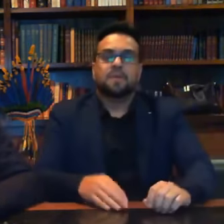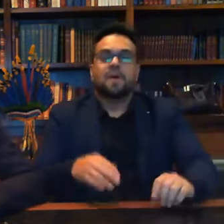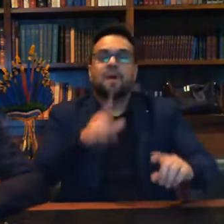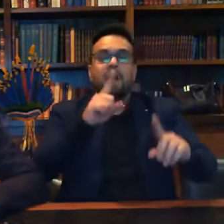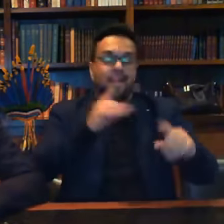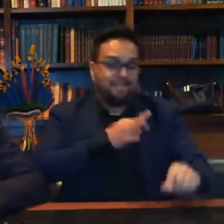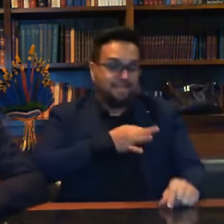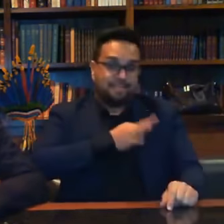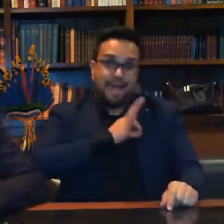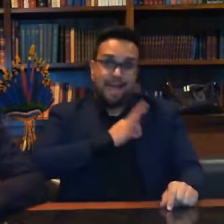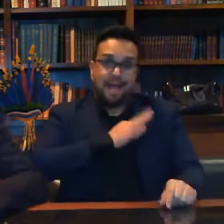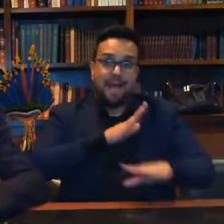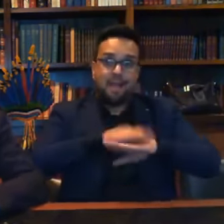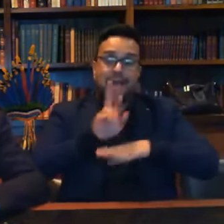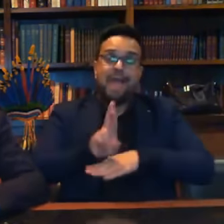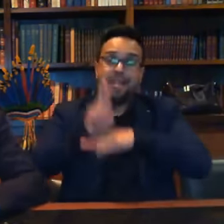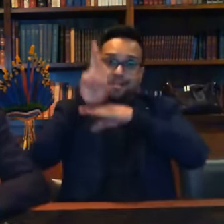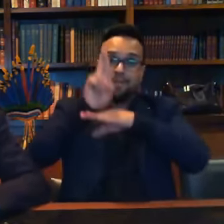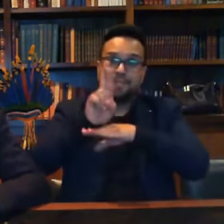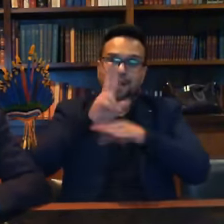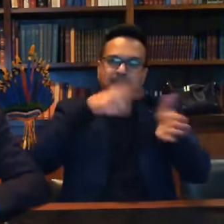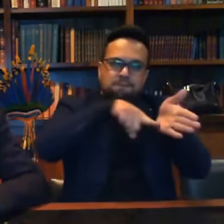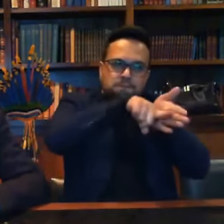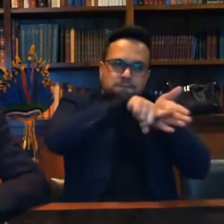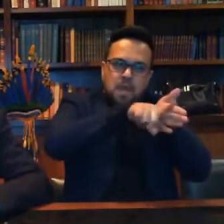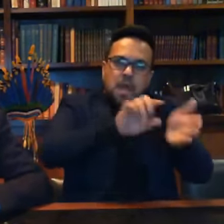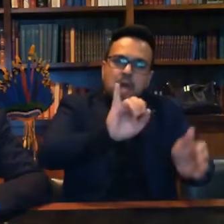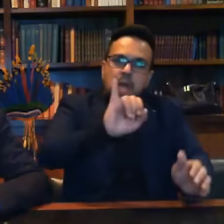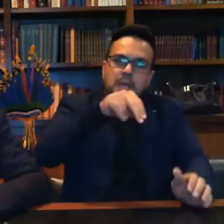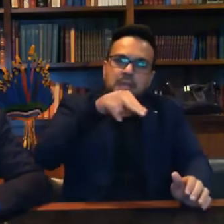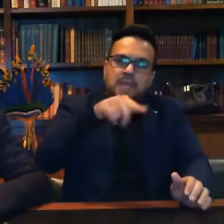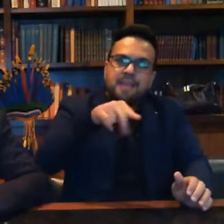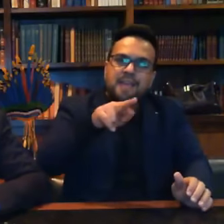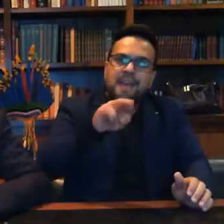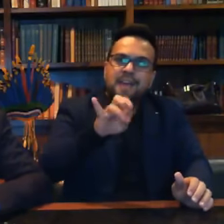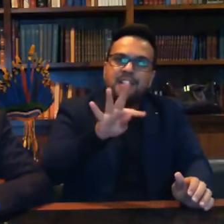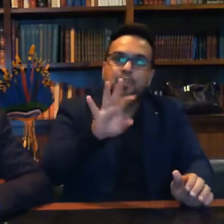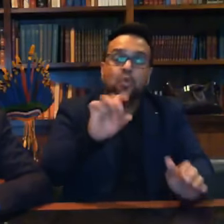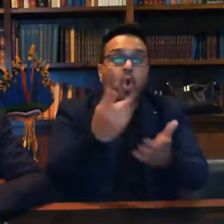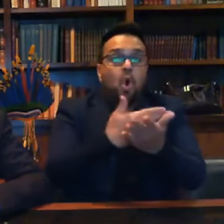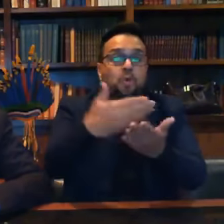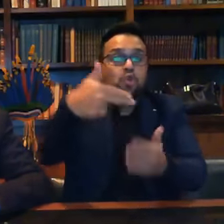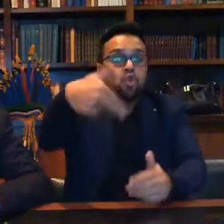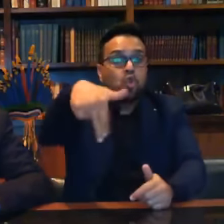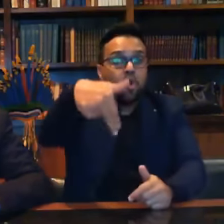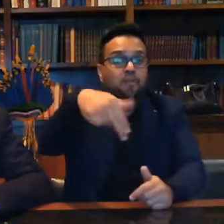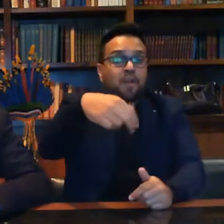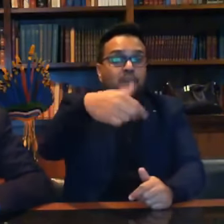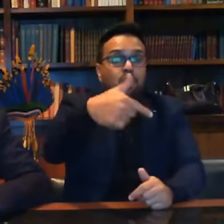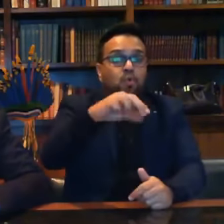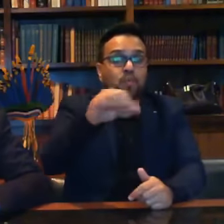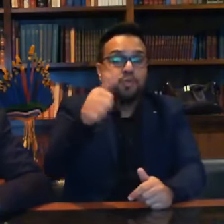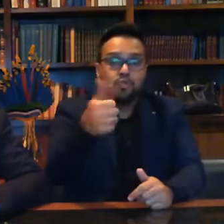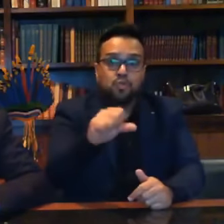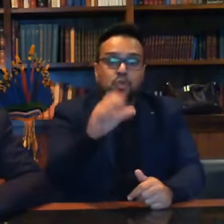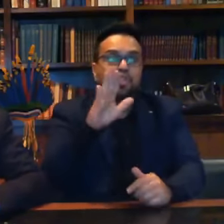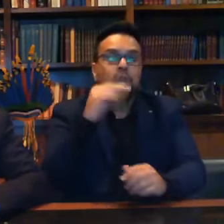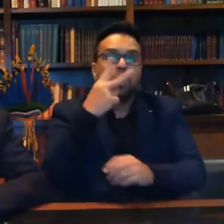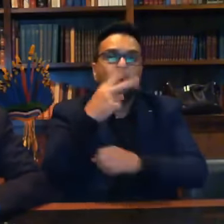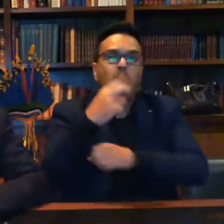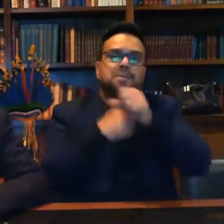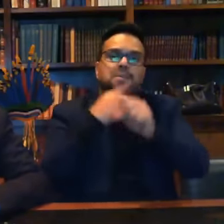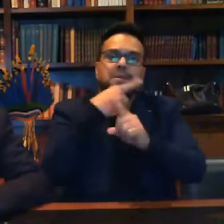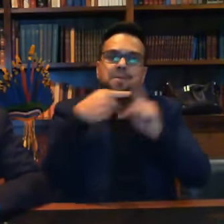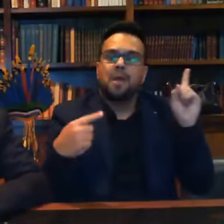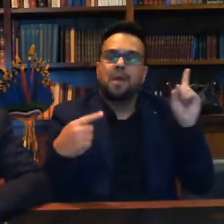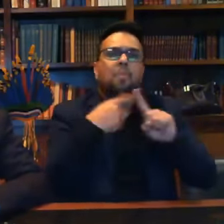Afastou o delegado responsável pela inquérito. Esse inquérito começou em novembro de 2018. Dois anos e meio. Por que que